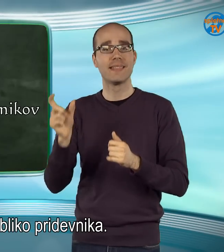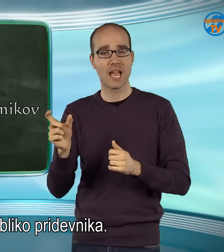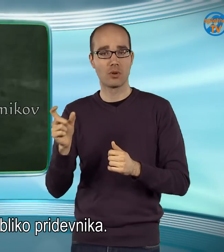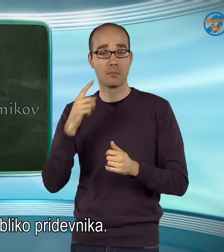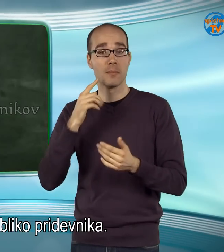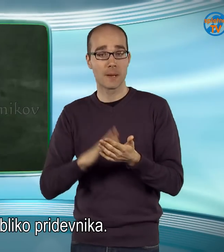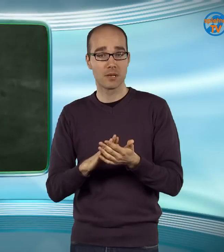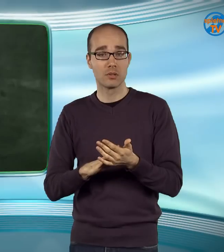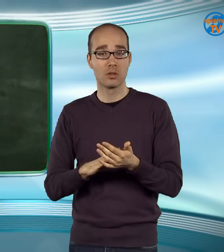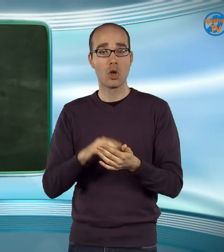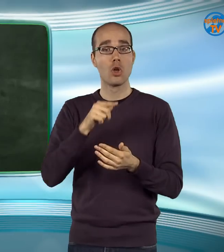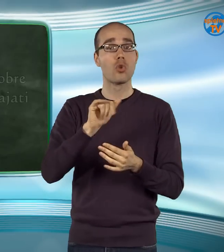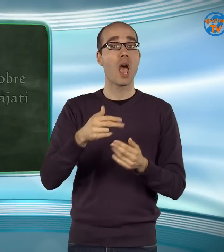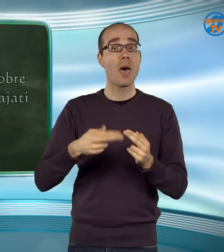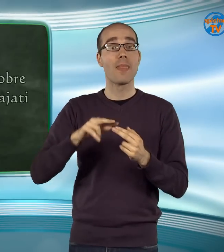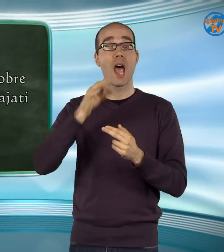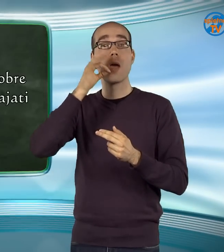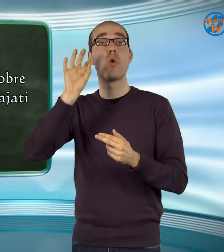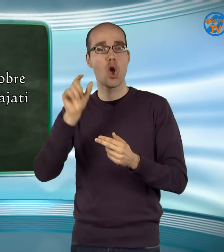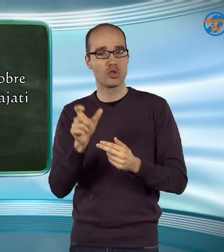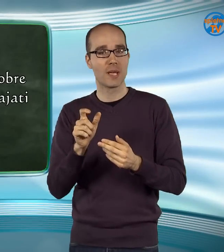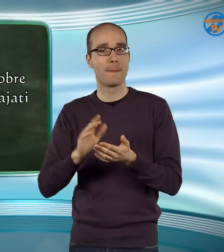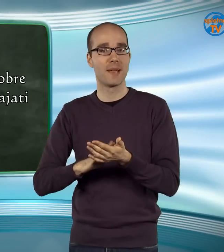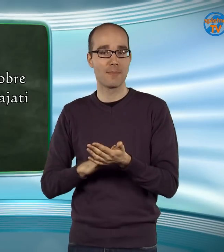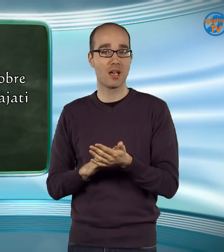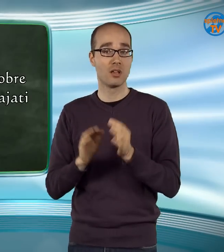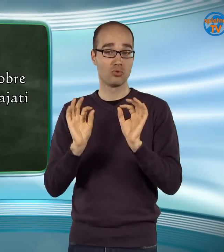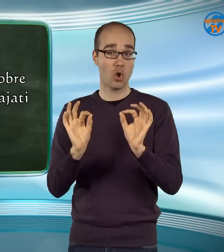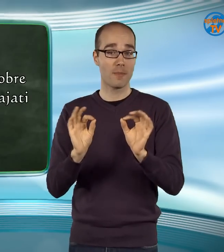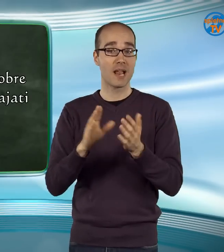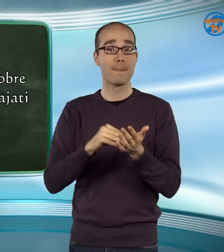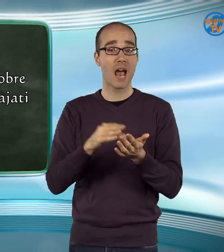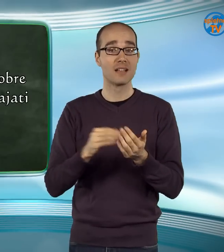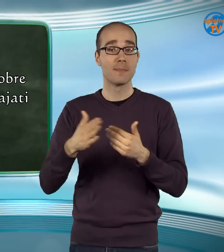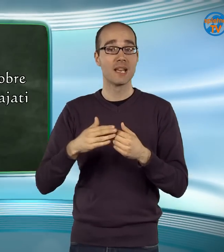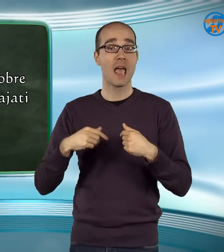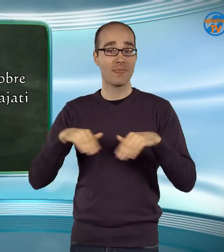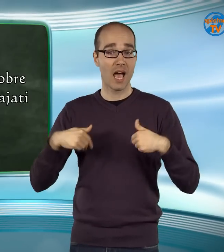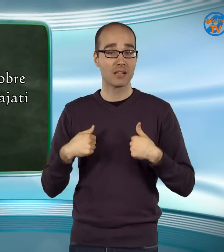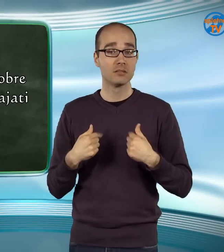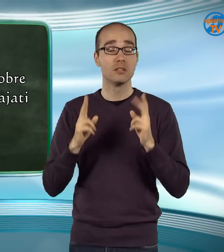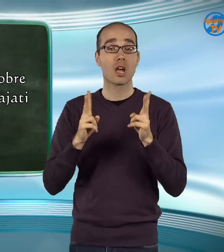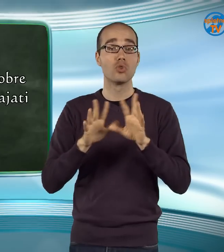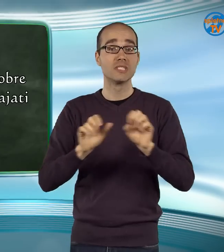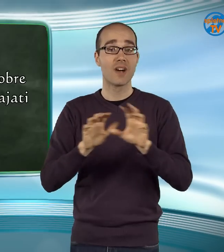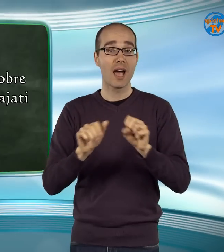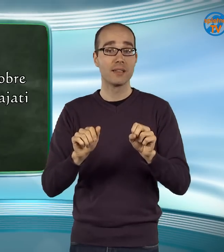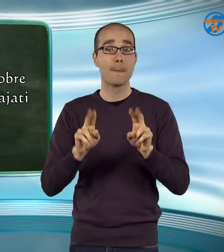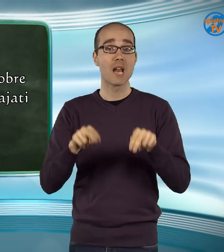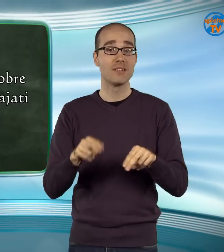Primer. To je najboljši primer dobre prakse pri nas, kako izvajati pravice gluhih v